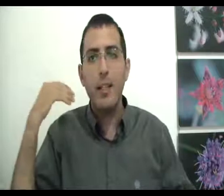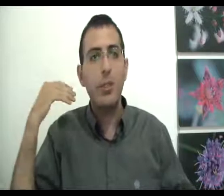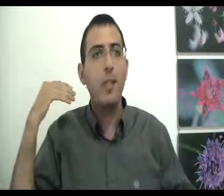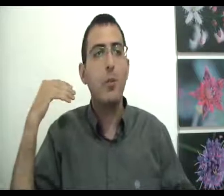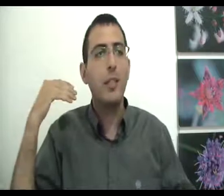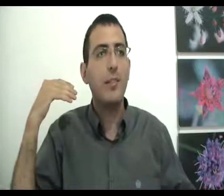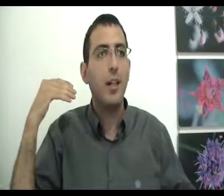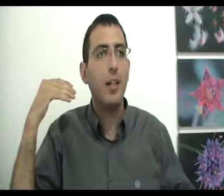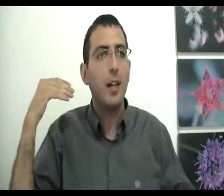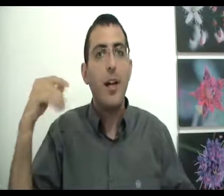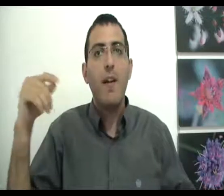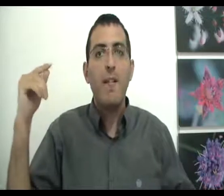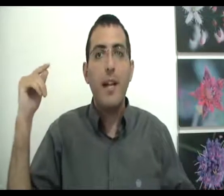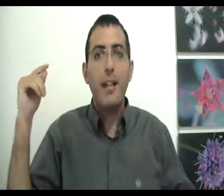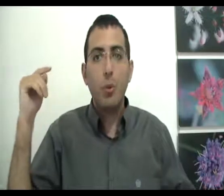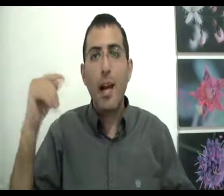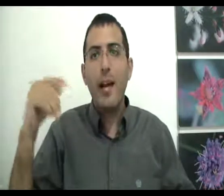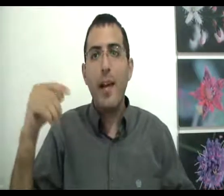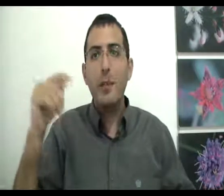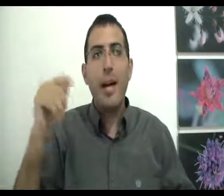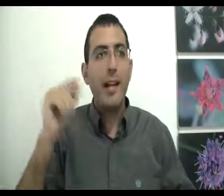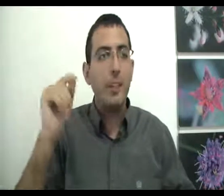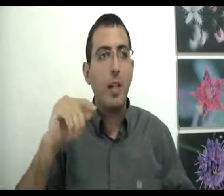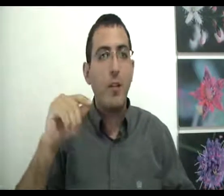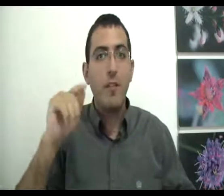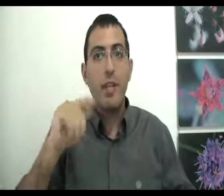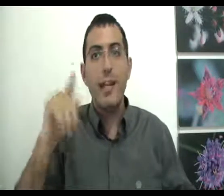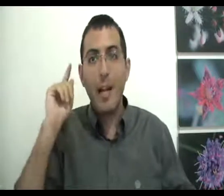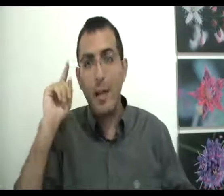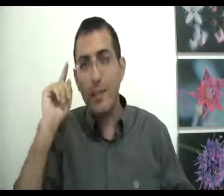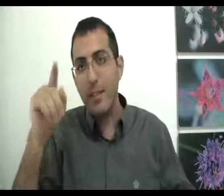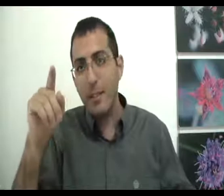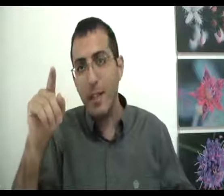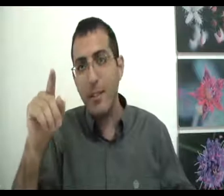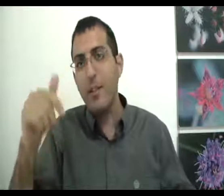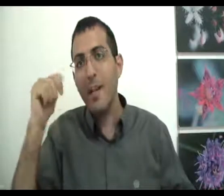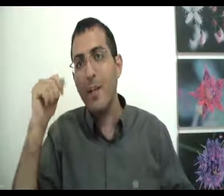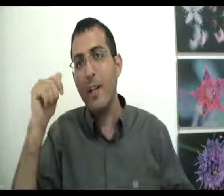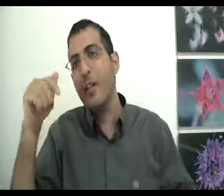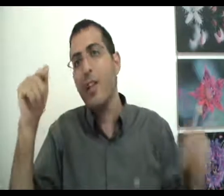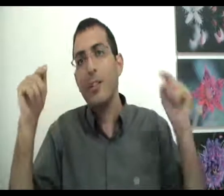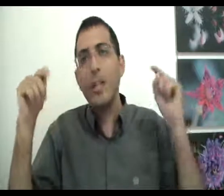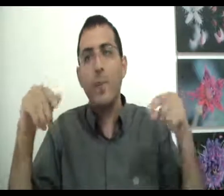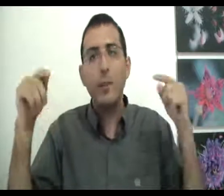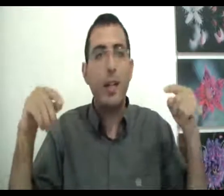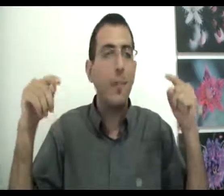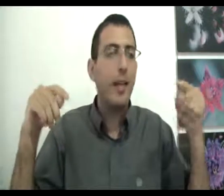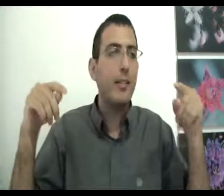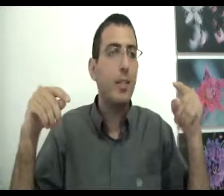שאין לה תחושת עבר והתודעה קיימת ברגע הזה של ההווה ולכן גם העתיד וגם העבר שניהם נוצרים ברגע הזה של